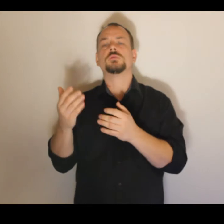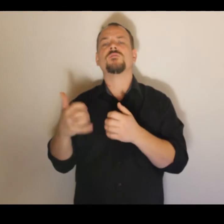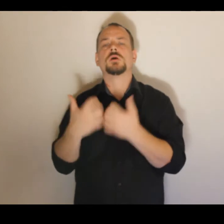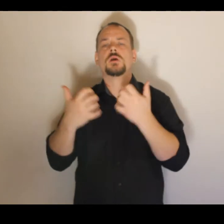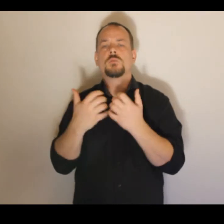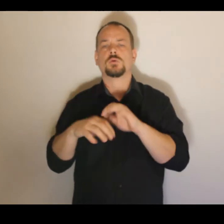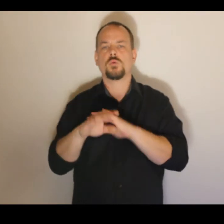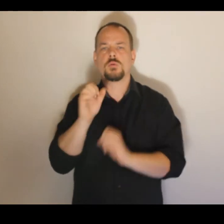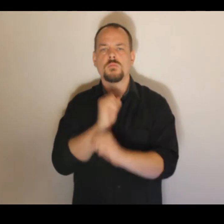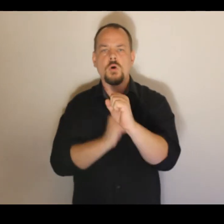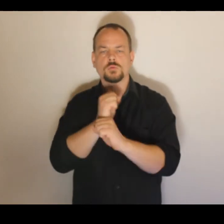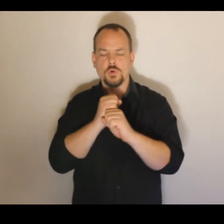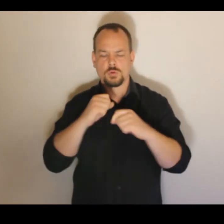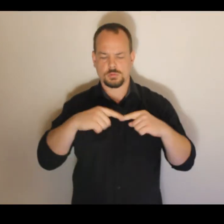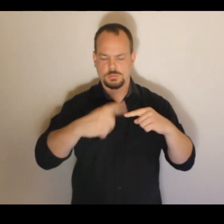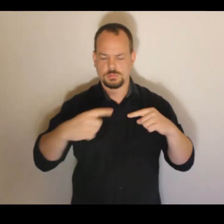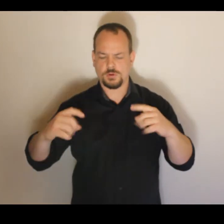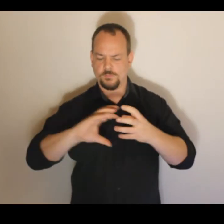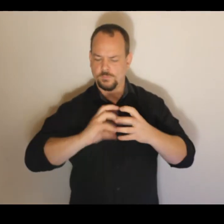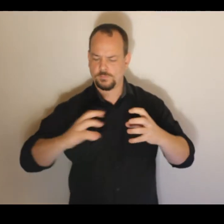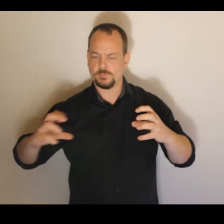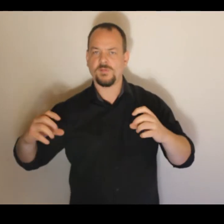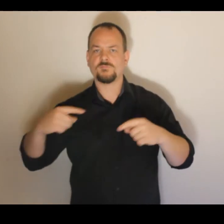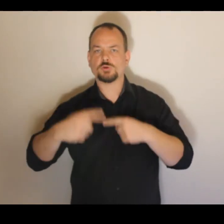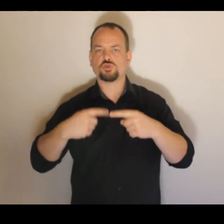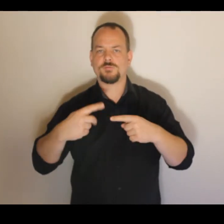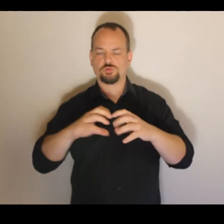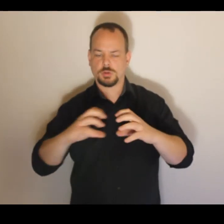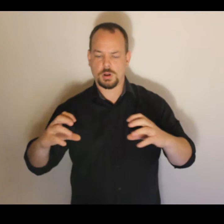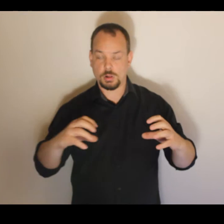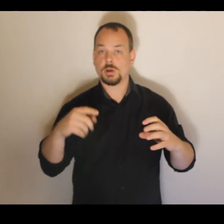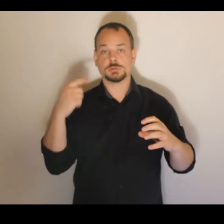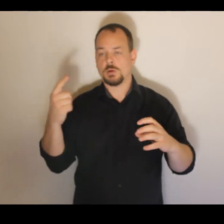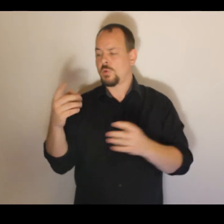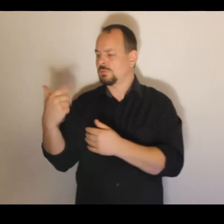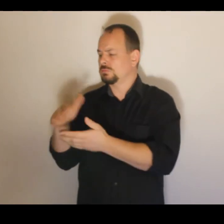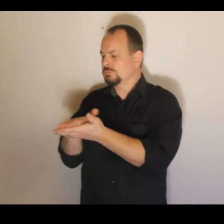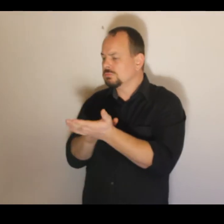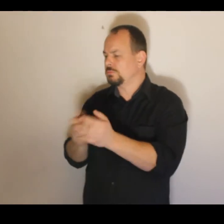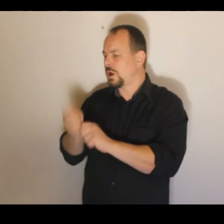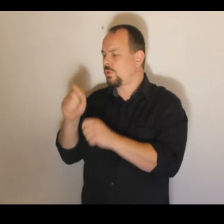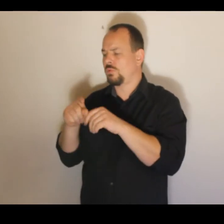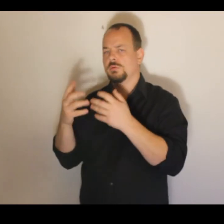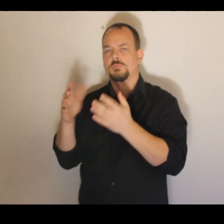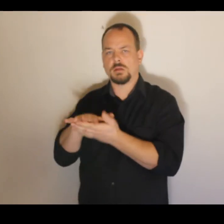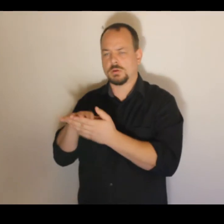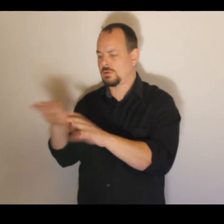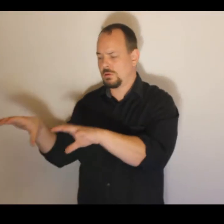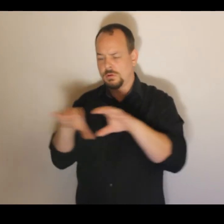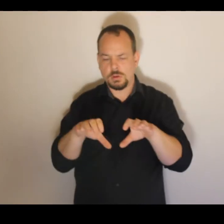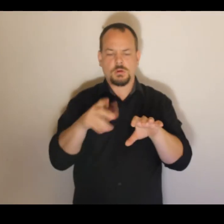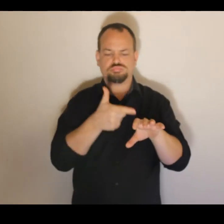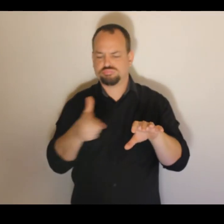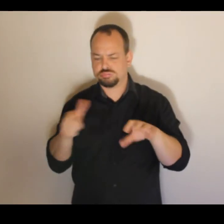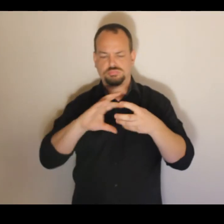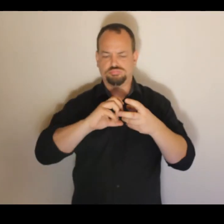Fanuk při kompletní výrobě vačkových řídelů pro automobily bez dotyku lidské ruky od vstupu